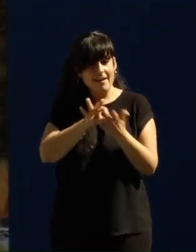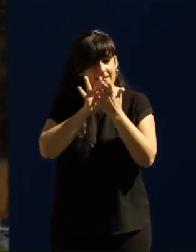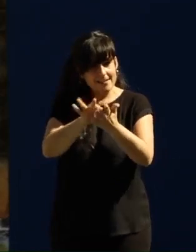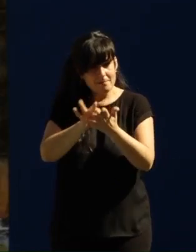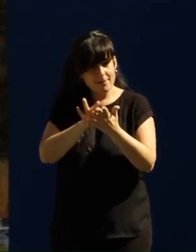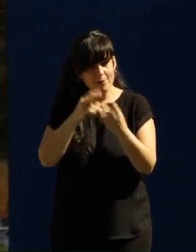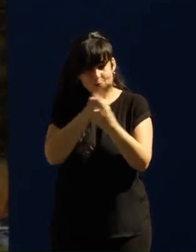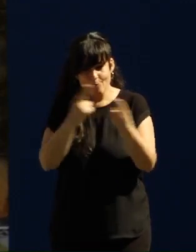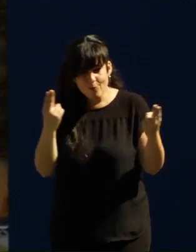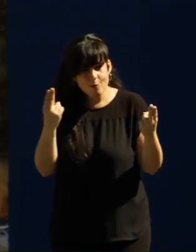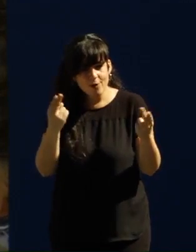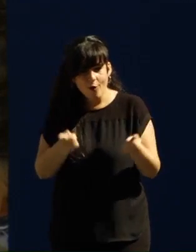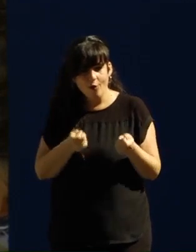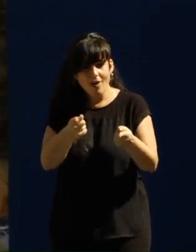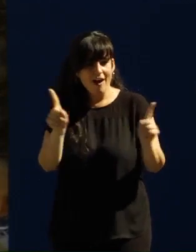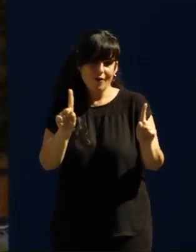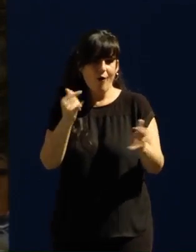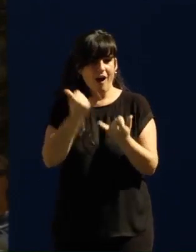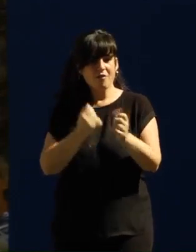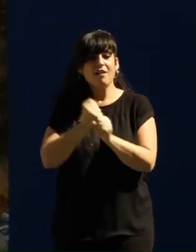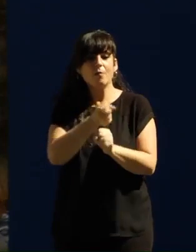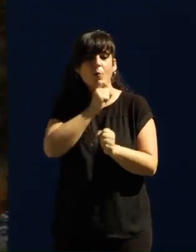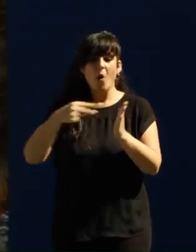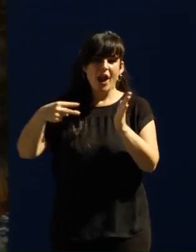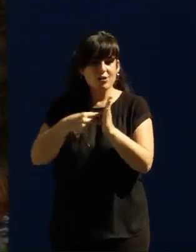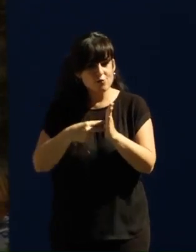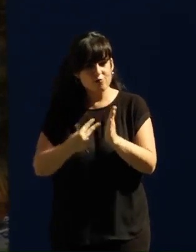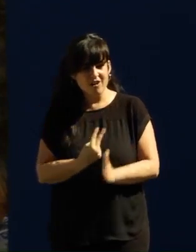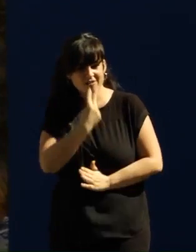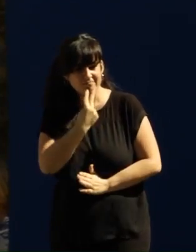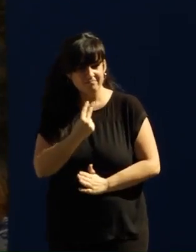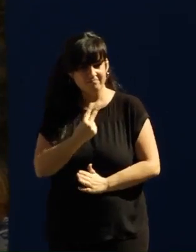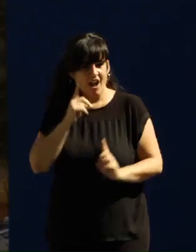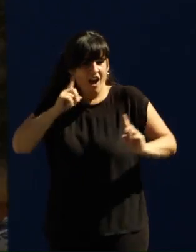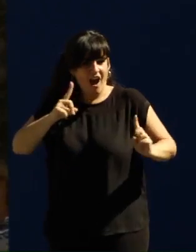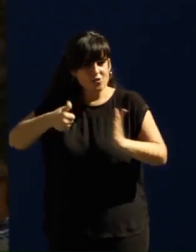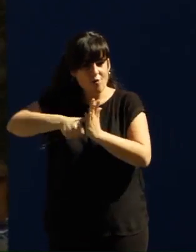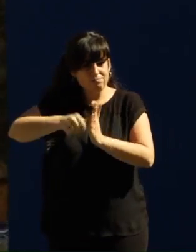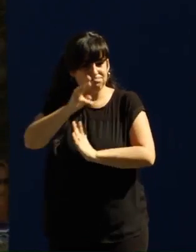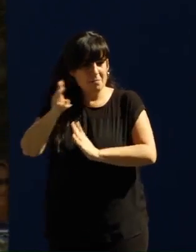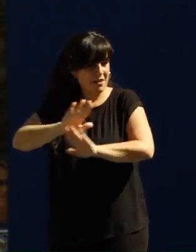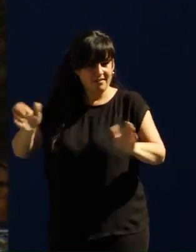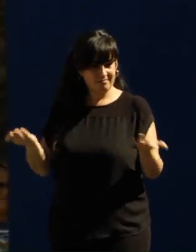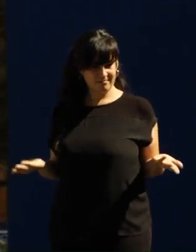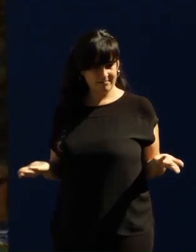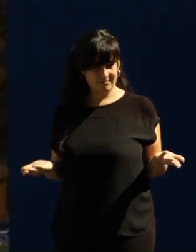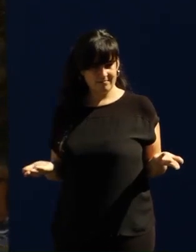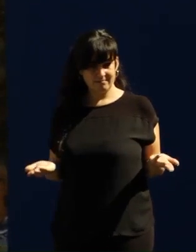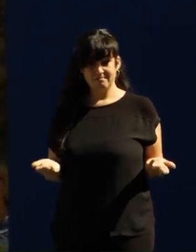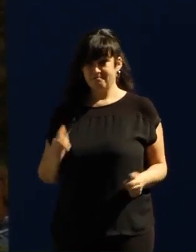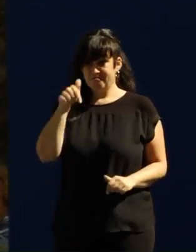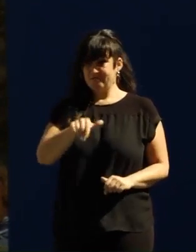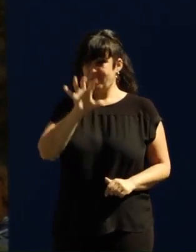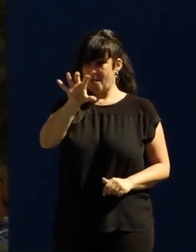la ciudadanía sino trabajos con enchufe a quien tenía en el bolsillo el carné del partido que gobierna. En mi país el desorden